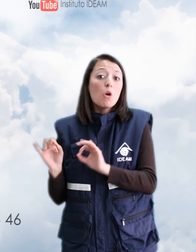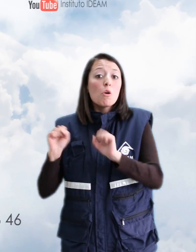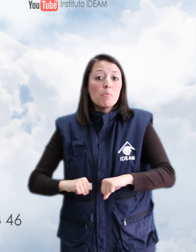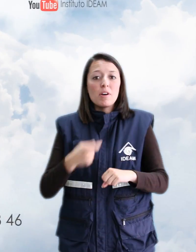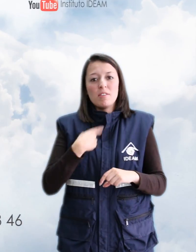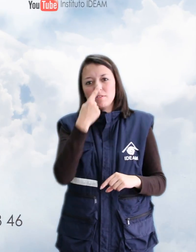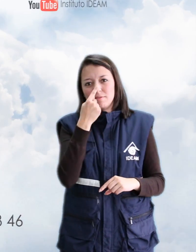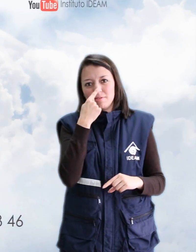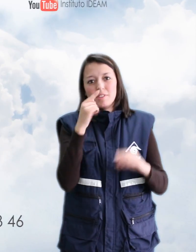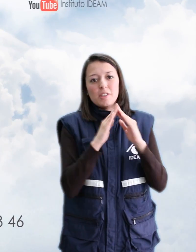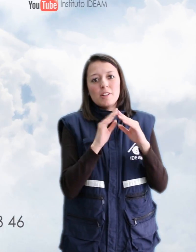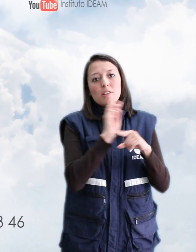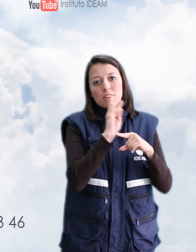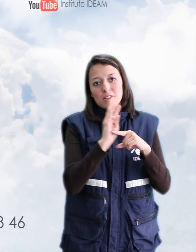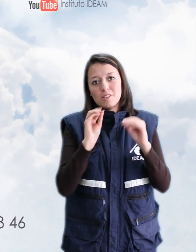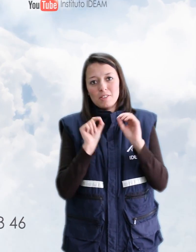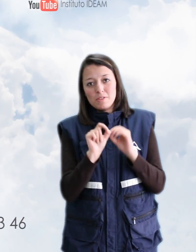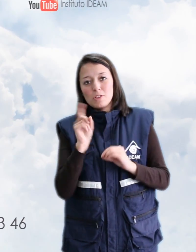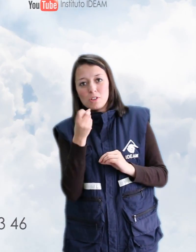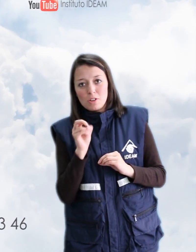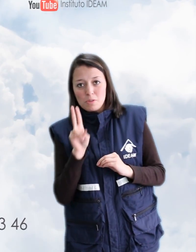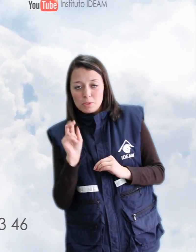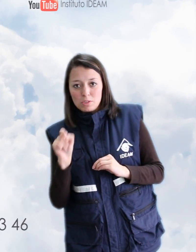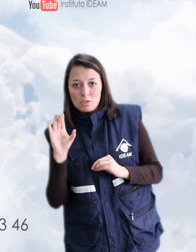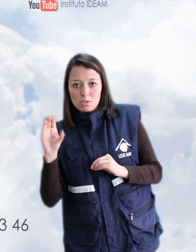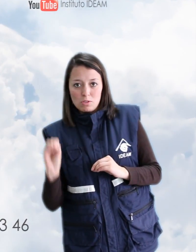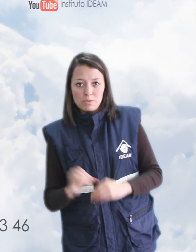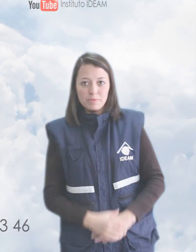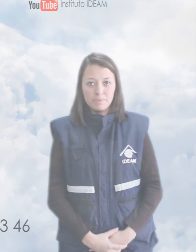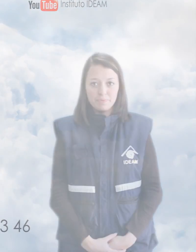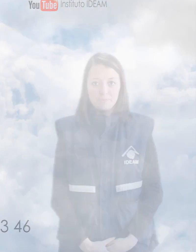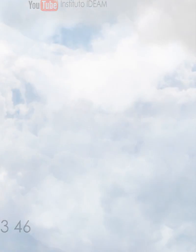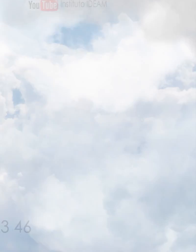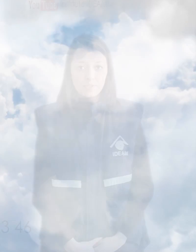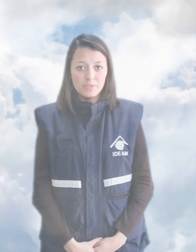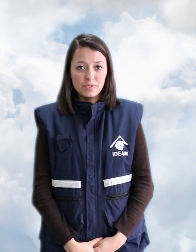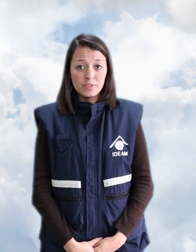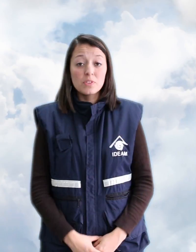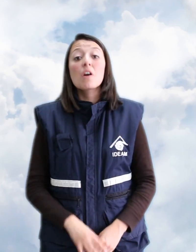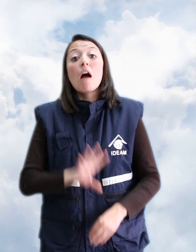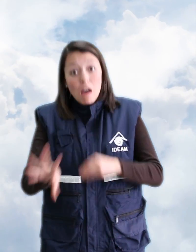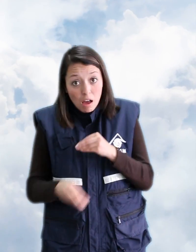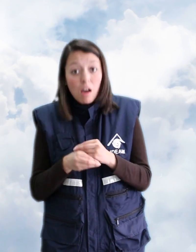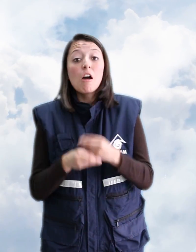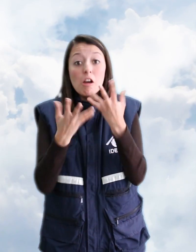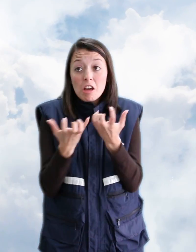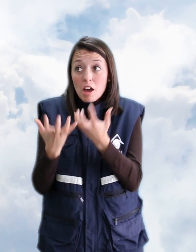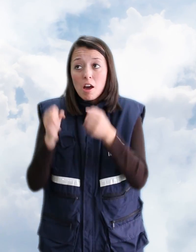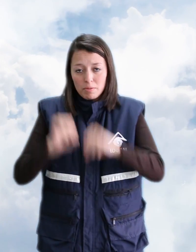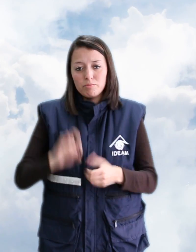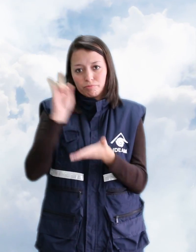visitar nuestra página en internet www.ideam.gov.com Adicionalmente los invitamos a